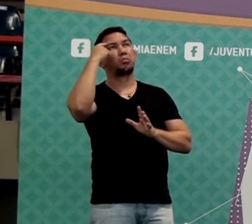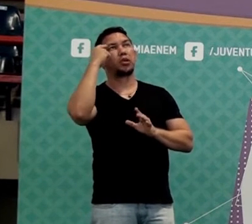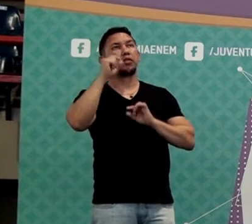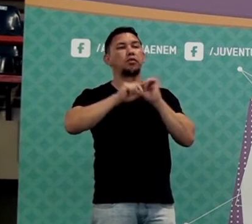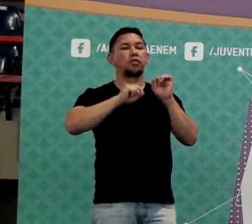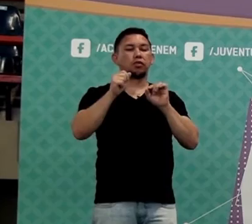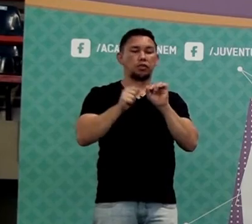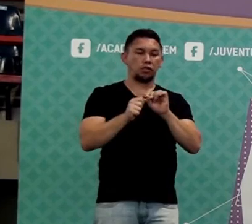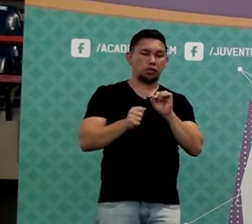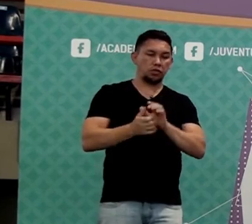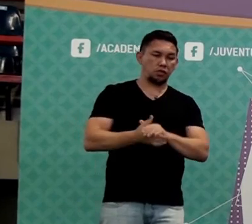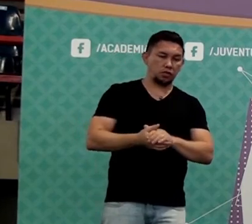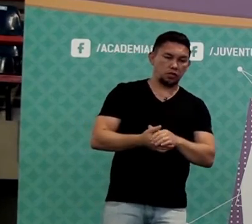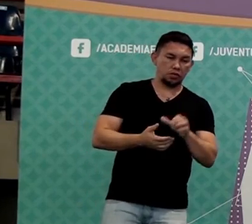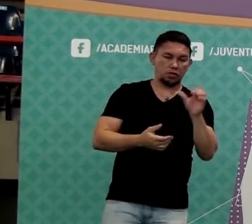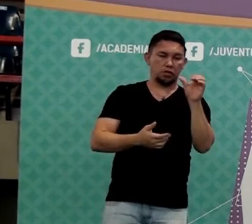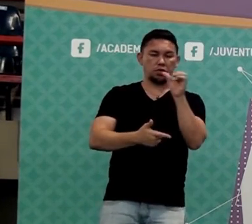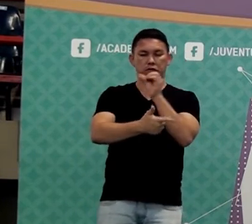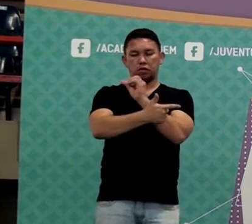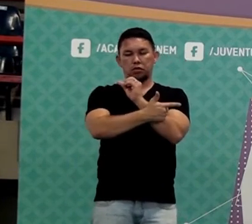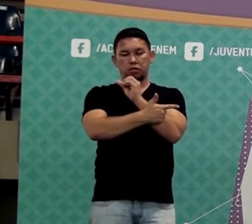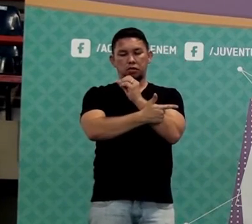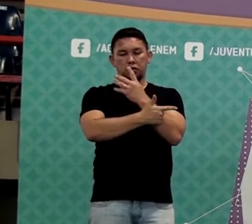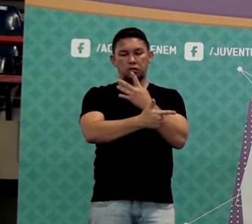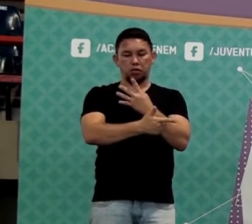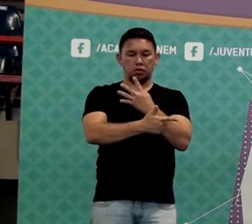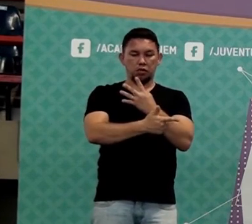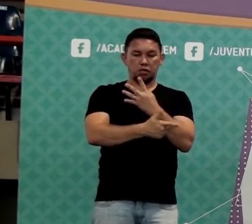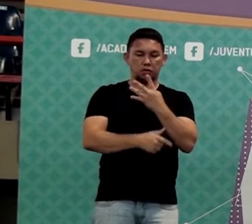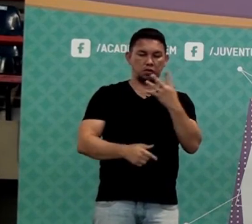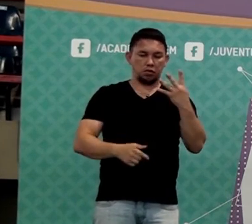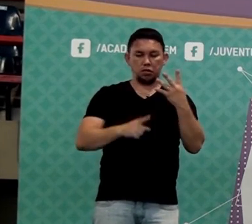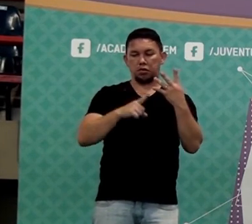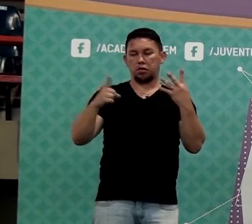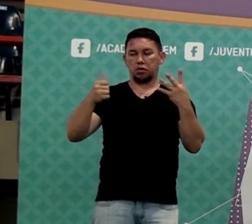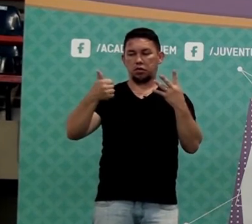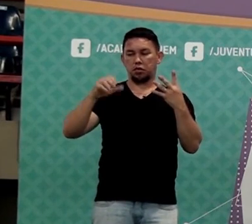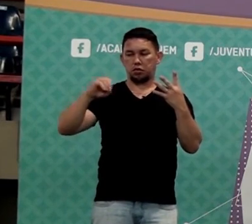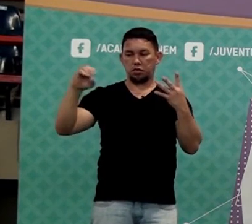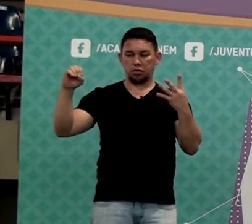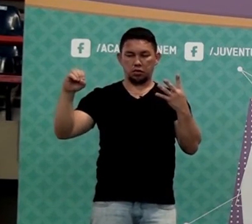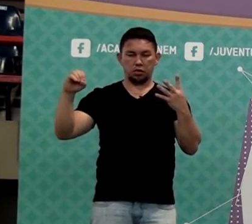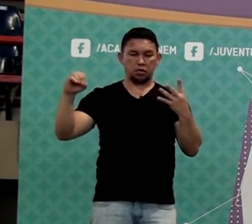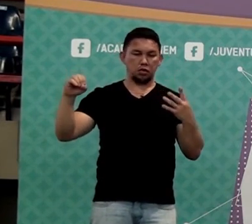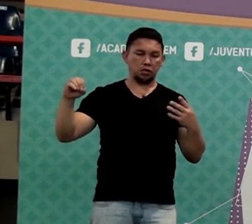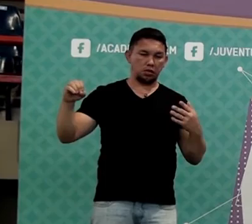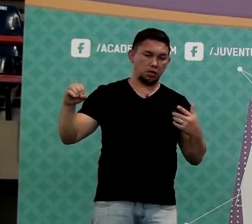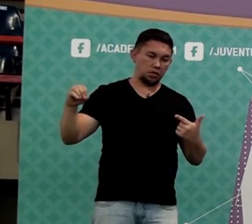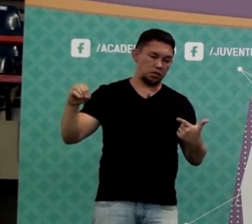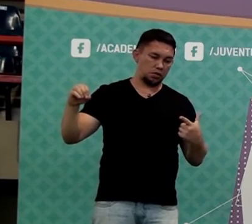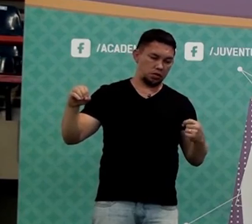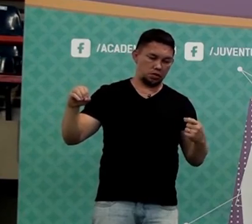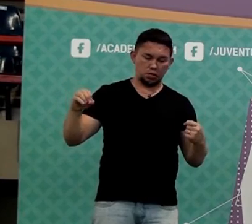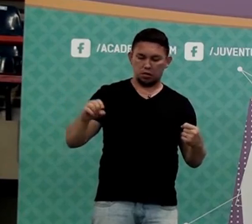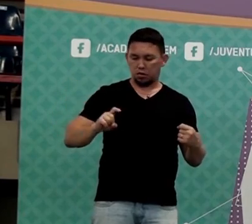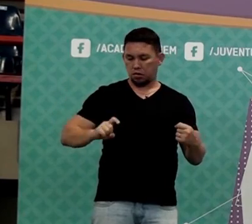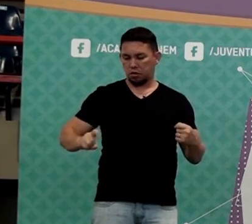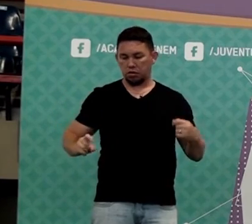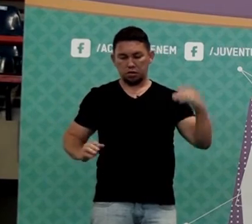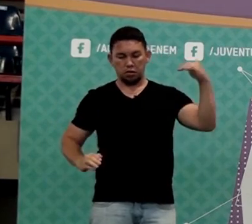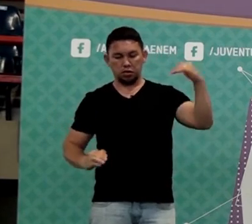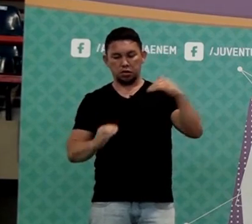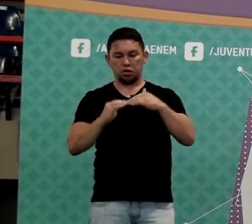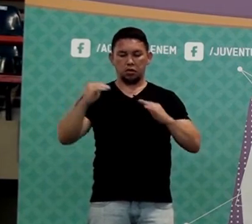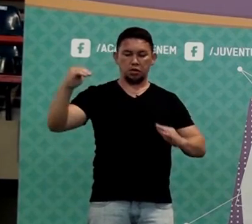assim, ó. Sessenta e quatro está para cem por cento. Como vinte está para x.